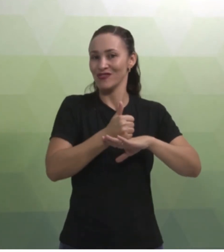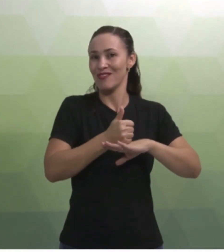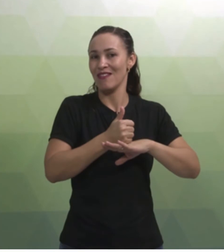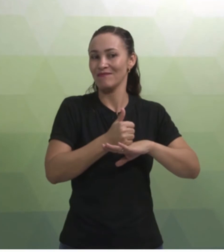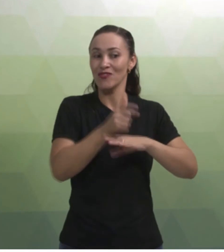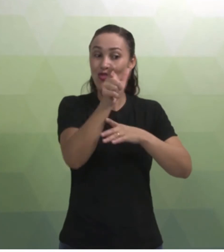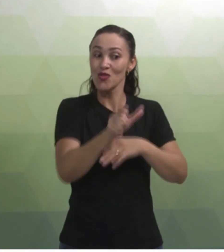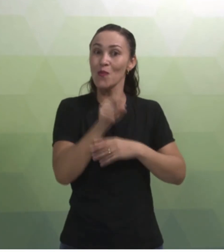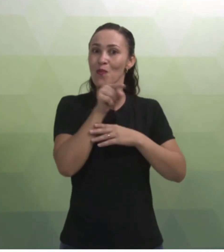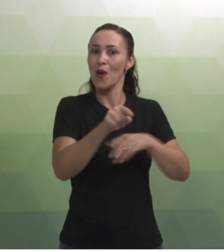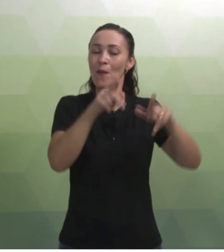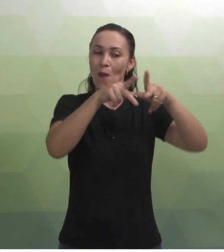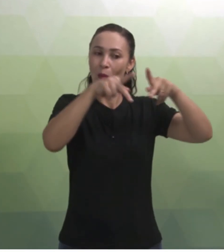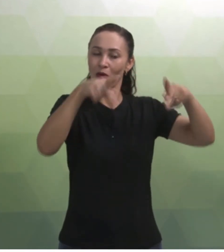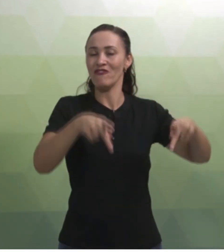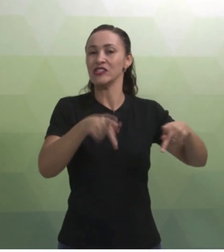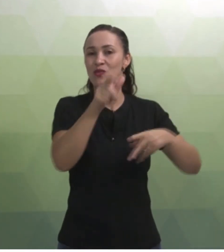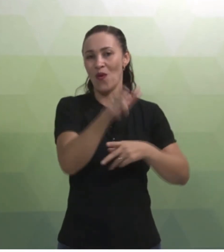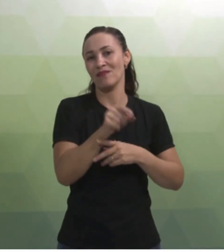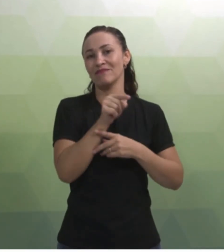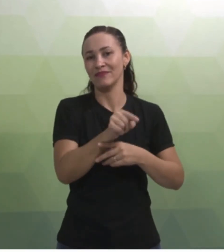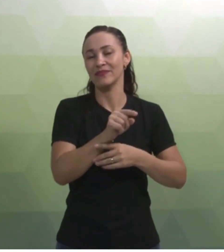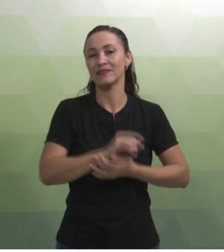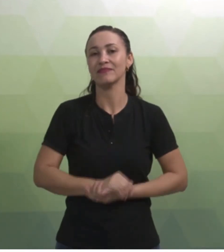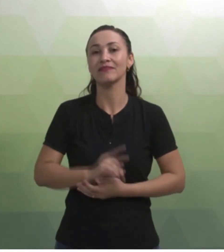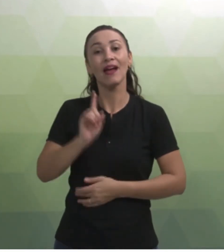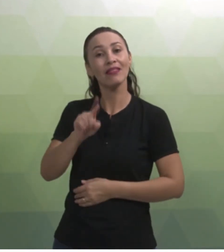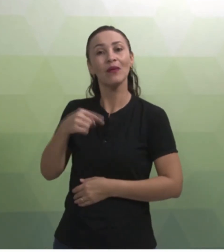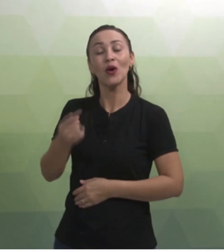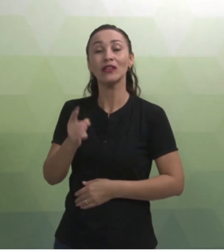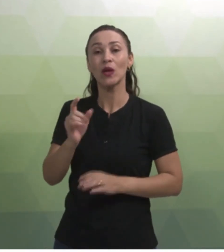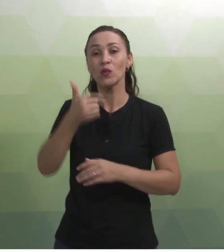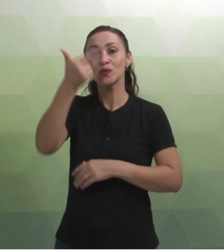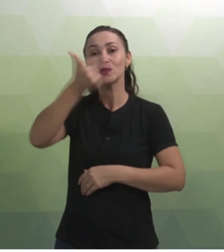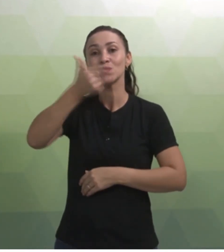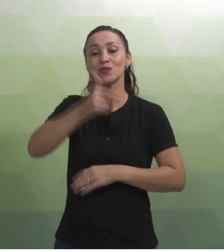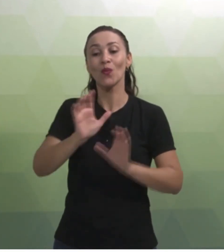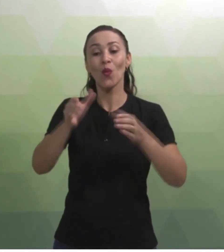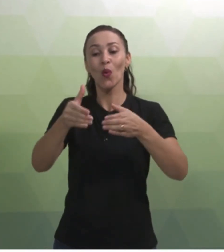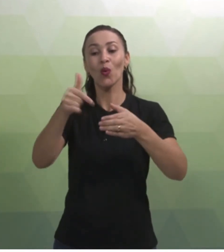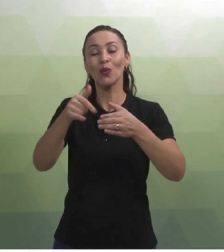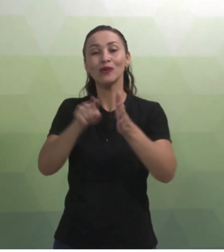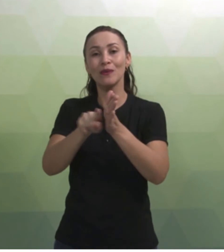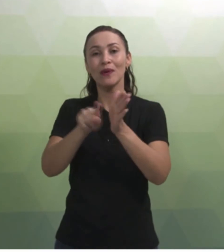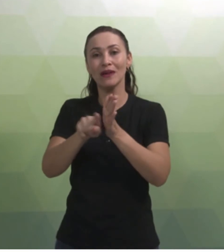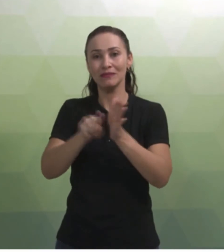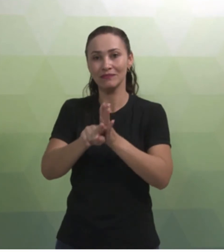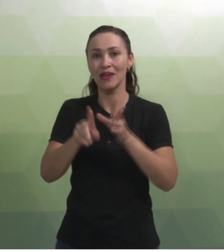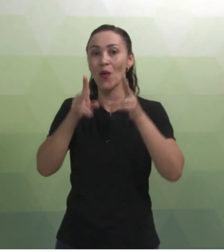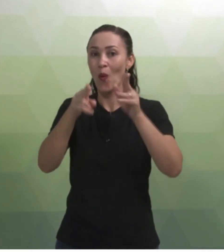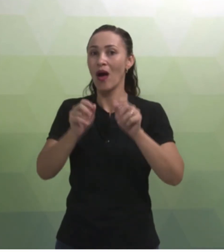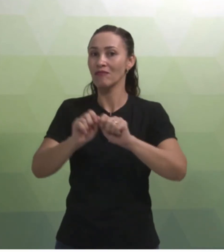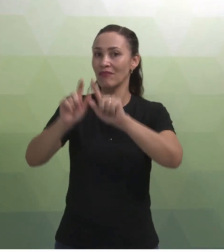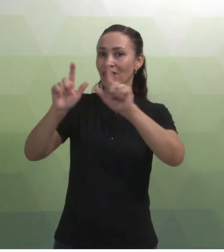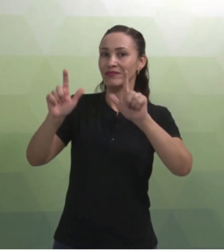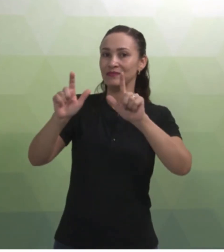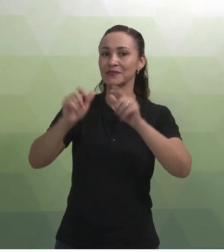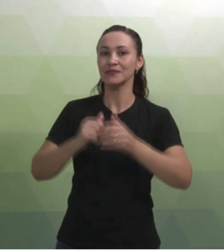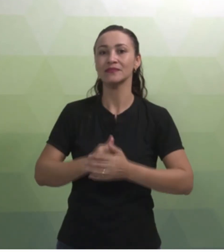do profissional, da pessoa, do professor em si. Depois, nós temos um segundo grupo de perguntas, conforme o